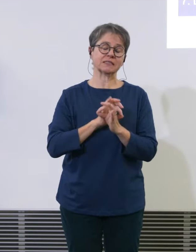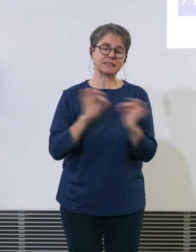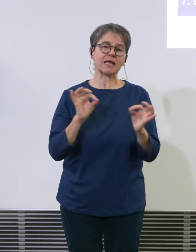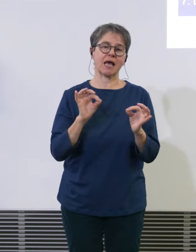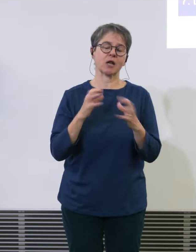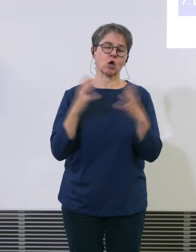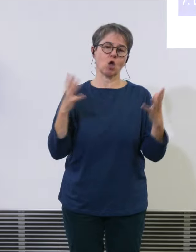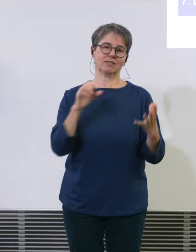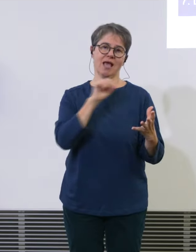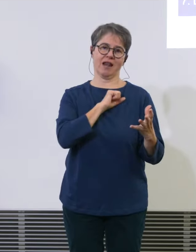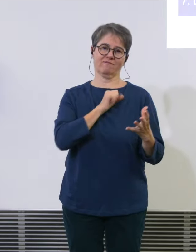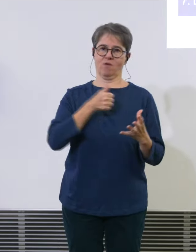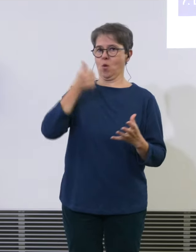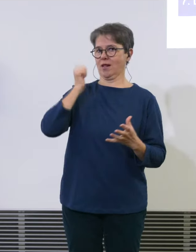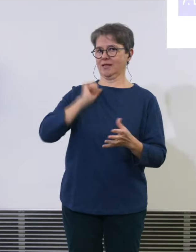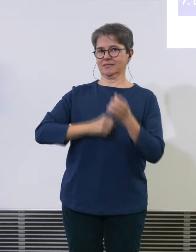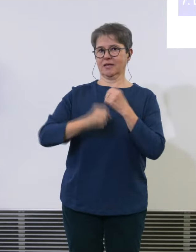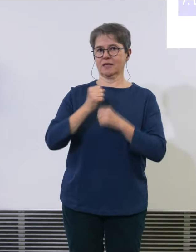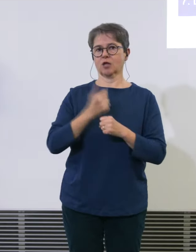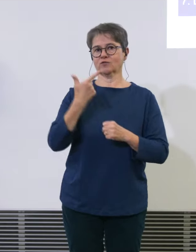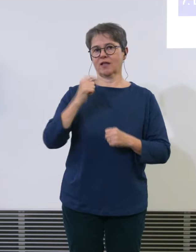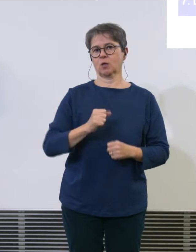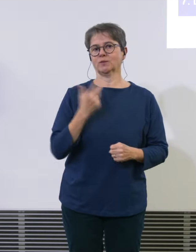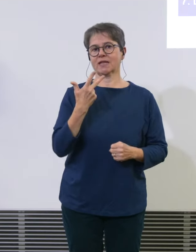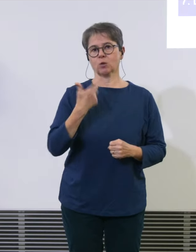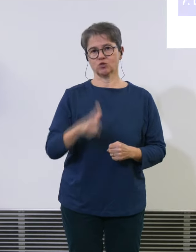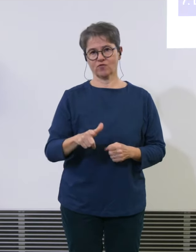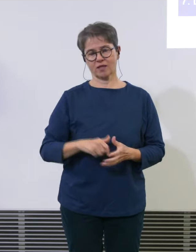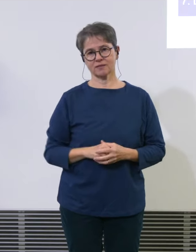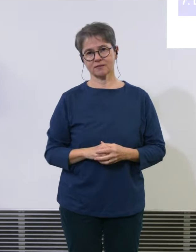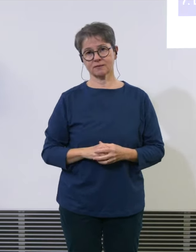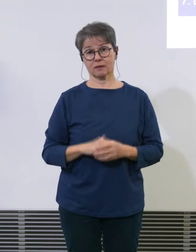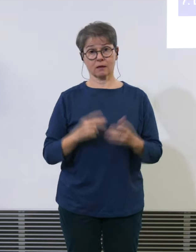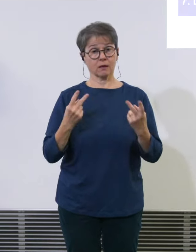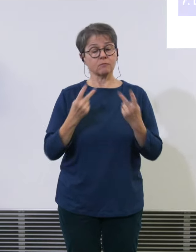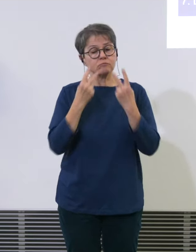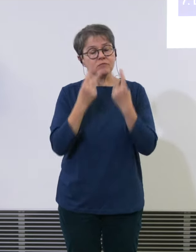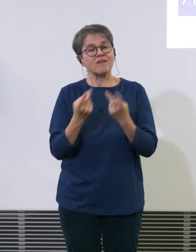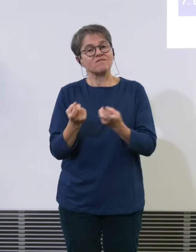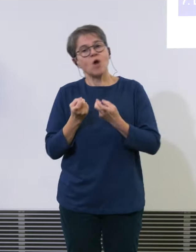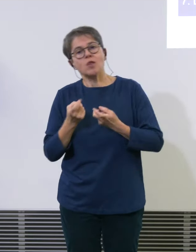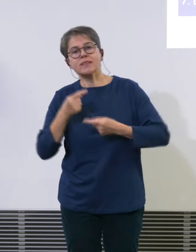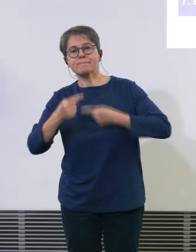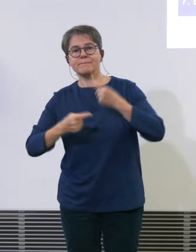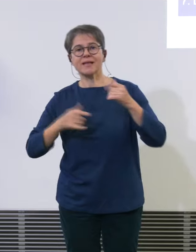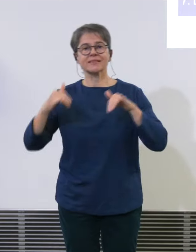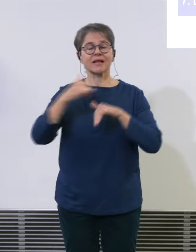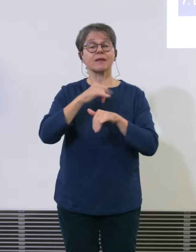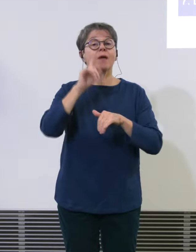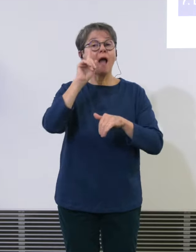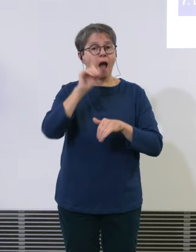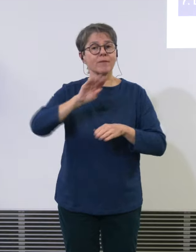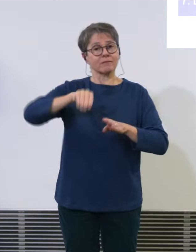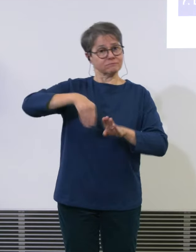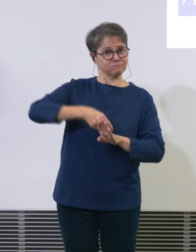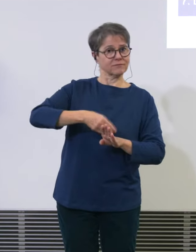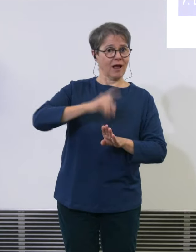hinter sich aus betrieblicher Sicht aber gleichzeitig auch sehr anspruchsvolles und wir hatten es vorher von der Pandemie